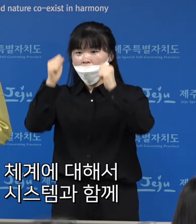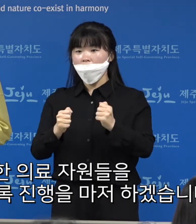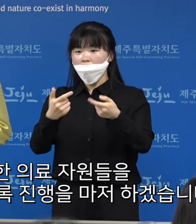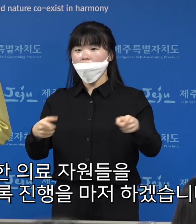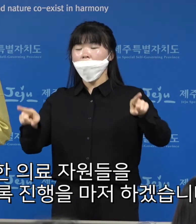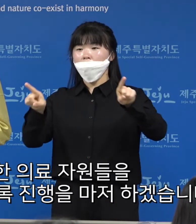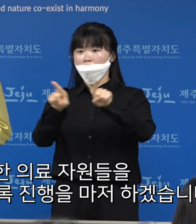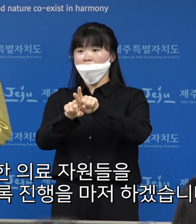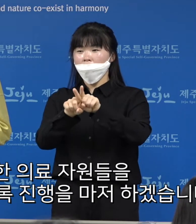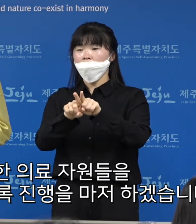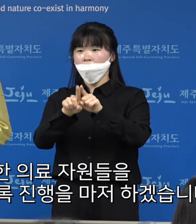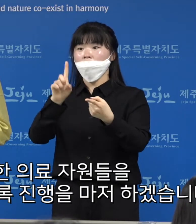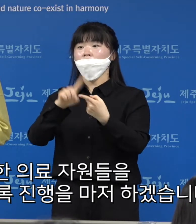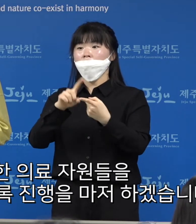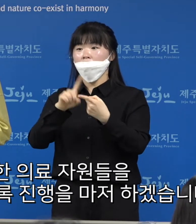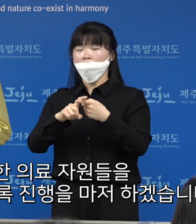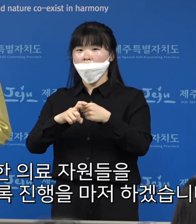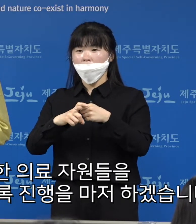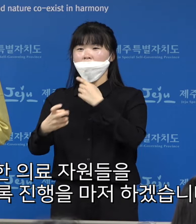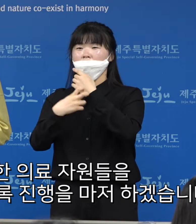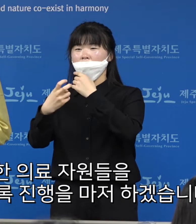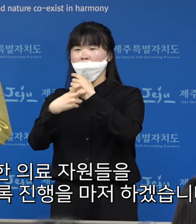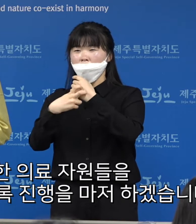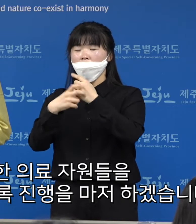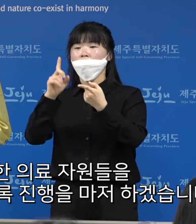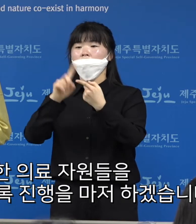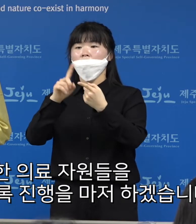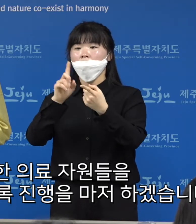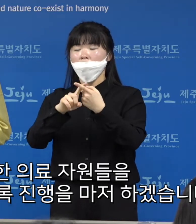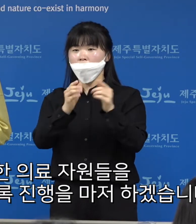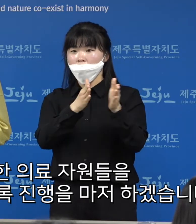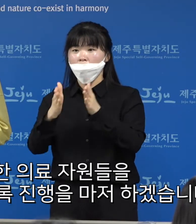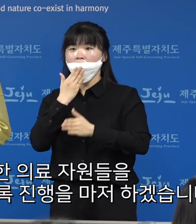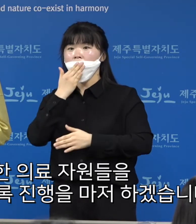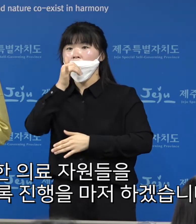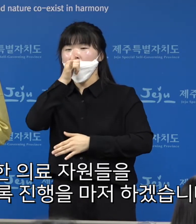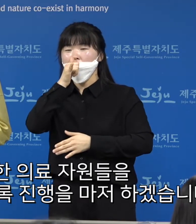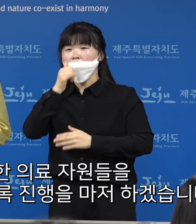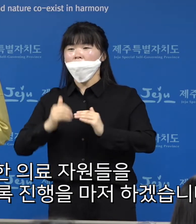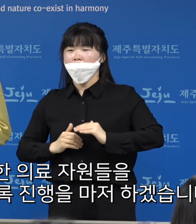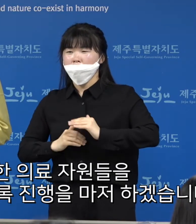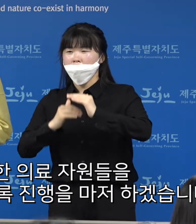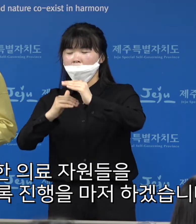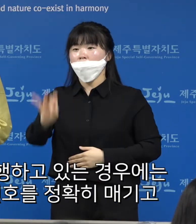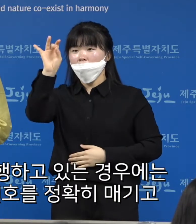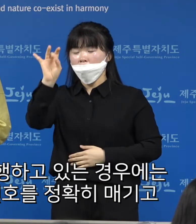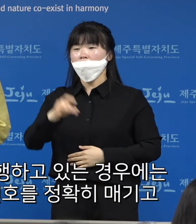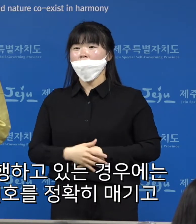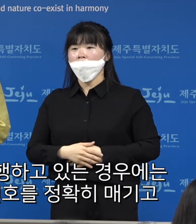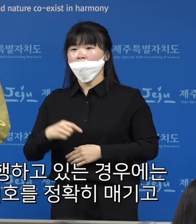함께 그곳에 대한 의료 자원들을 완벽해 놓을 수 있도록 진행을 마저 하겠습니다.